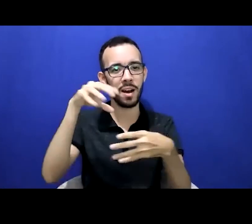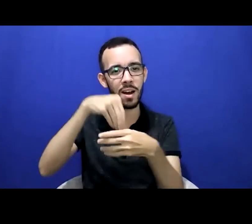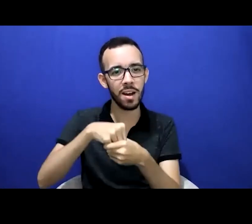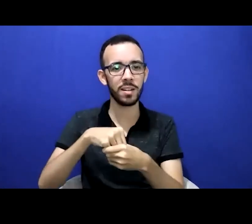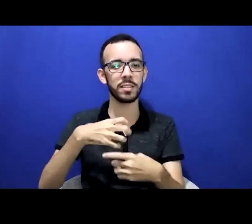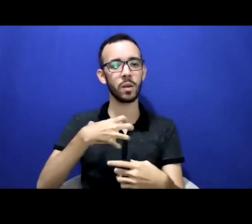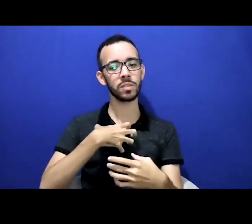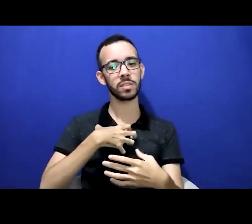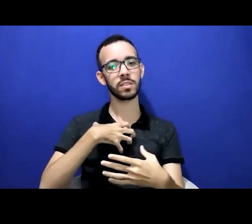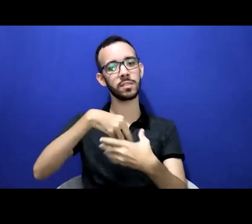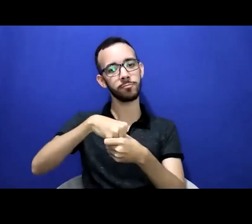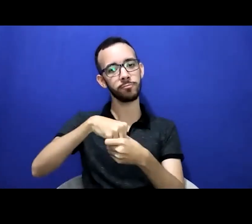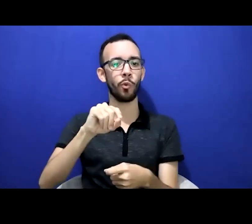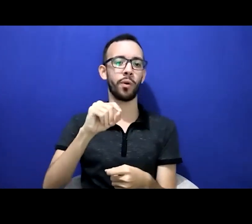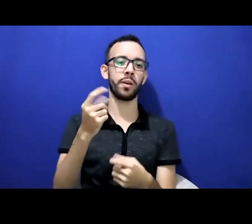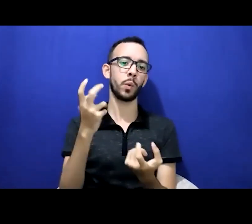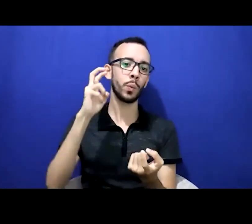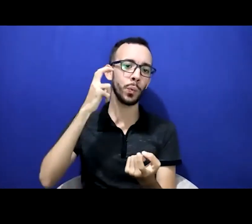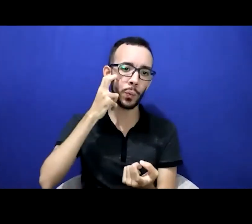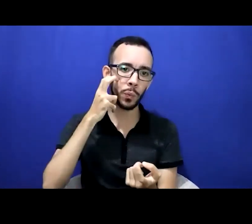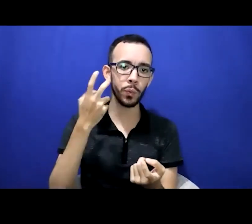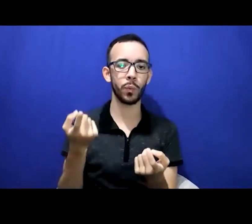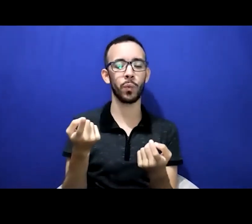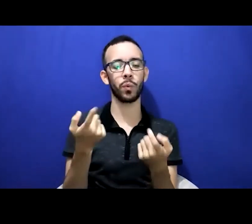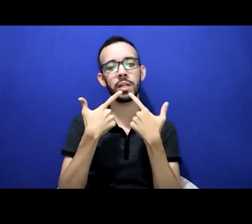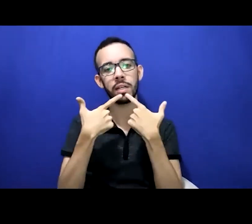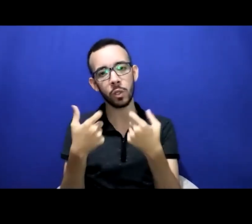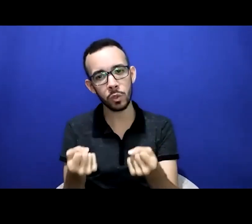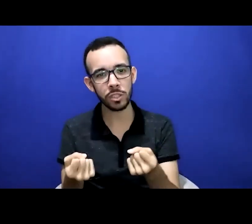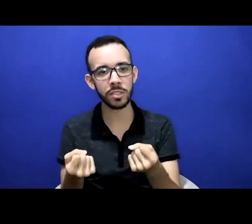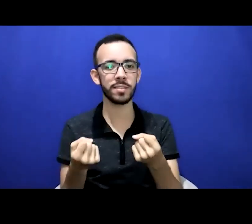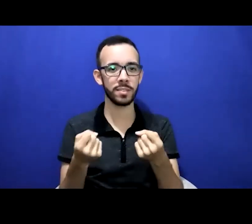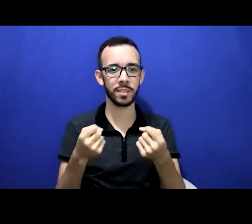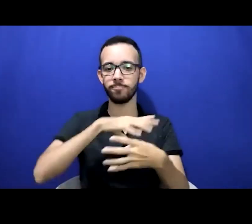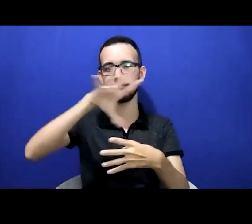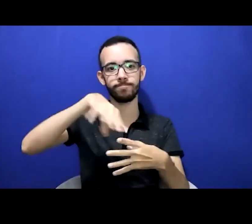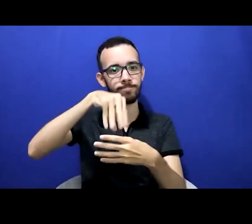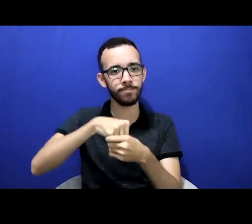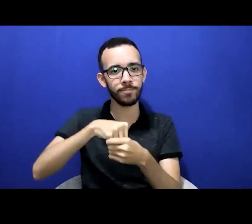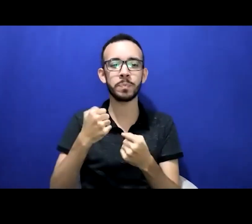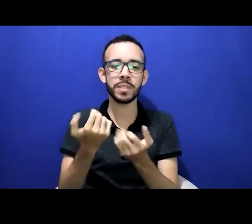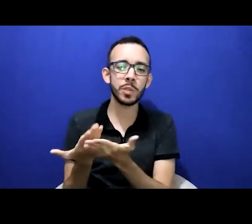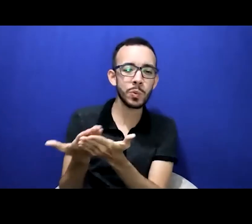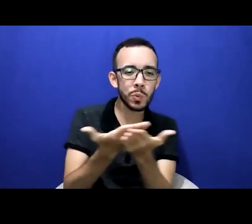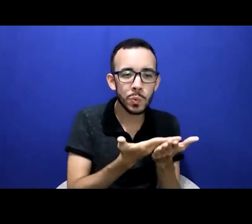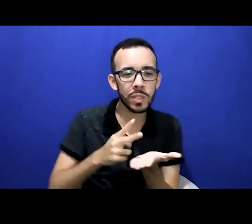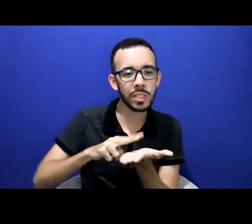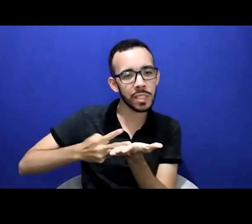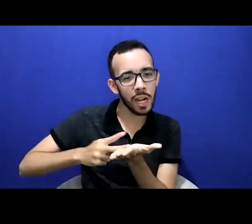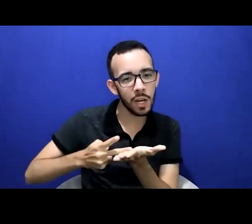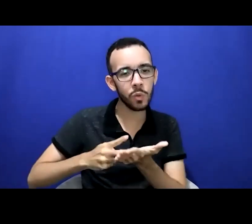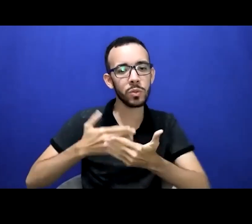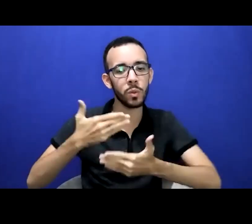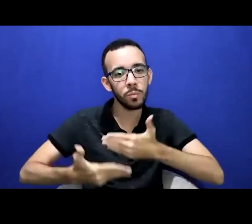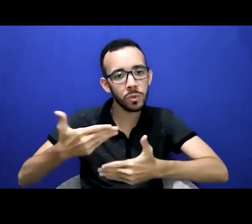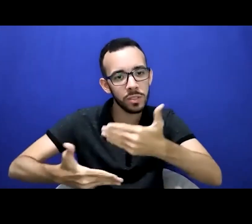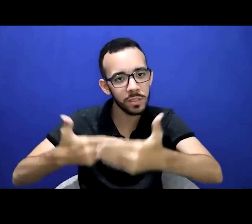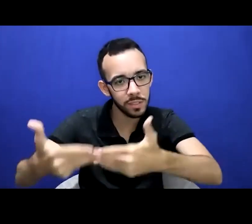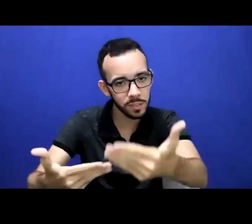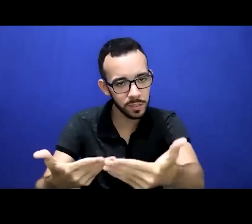E aí, tudo isso leva à questão do conhecimento mesmo, trazer para o evento